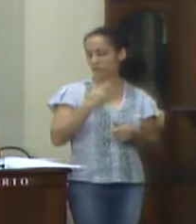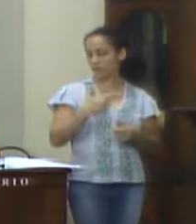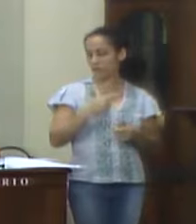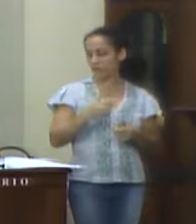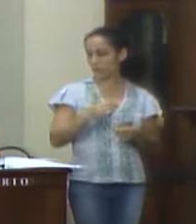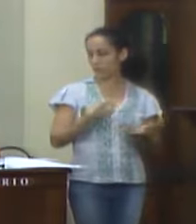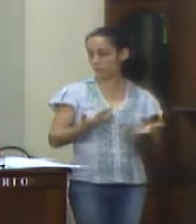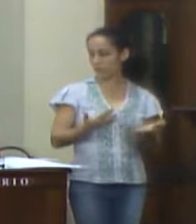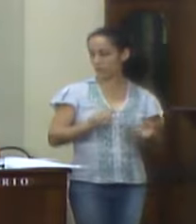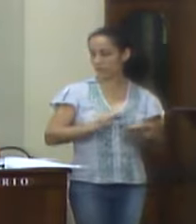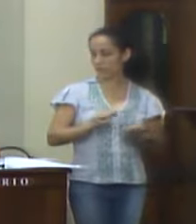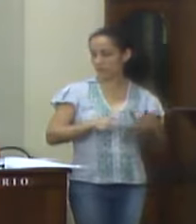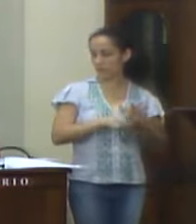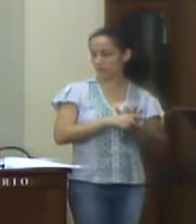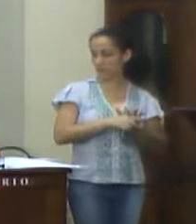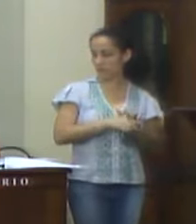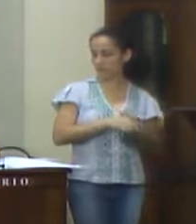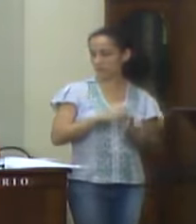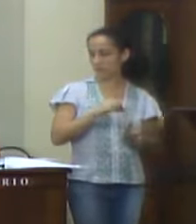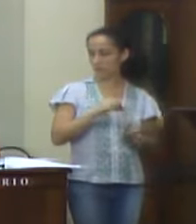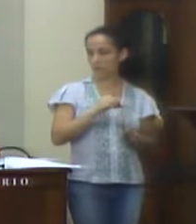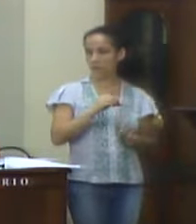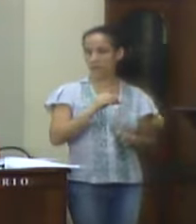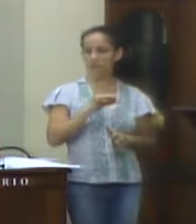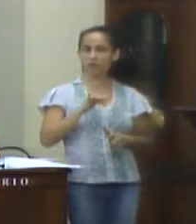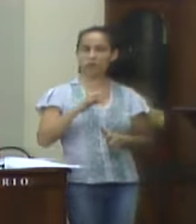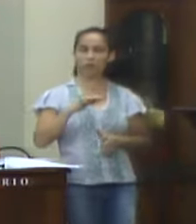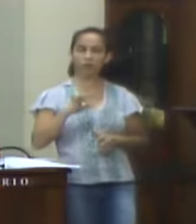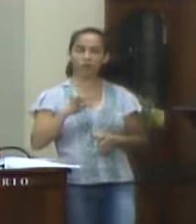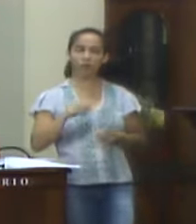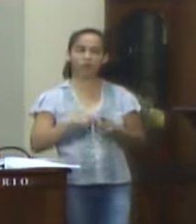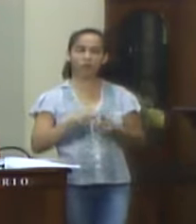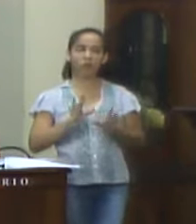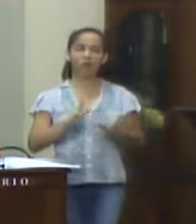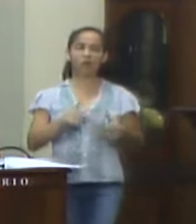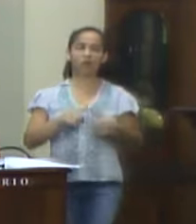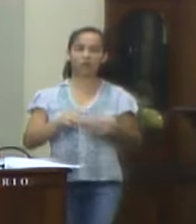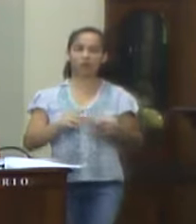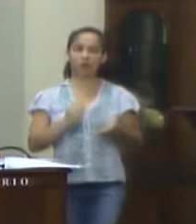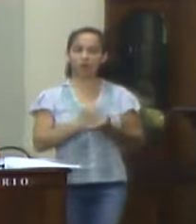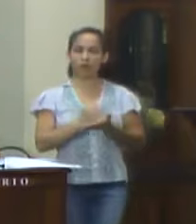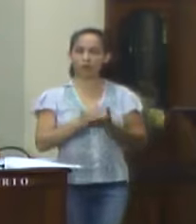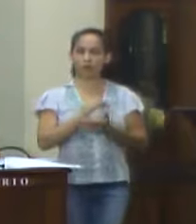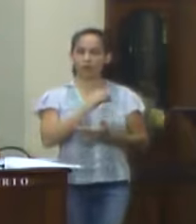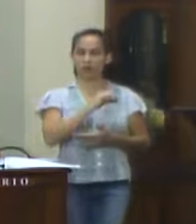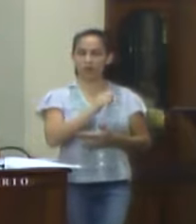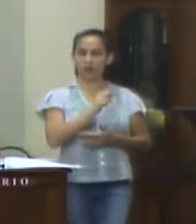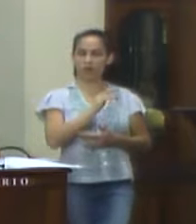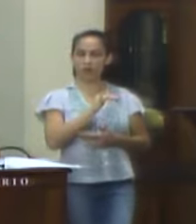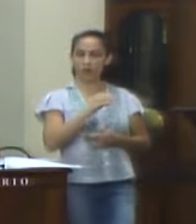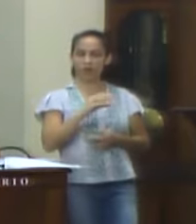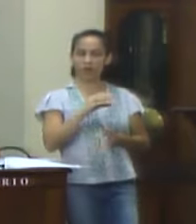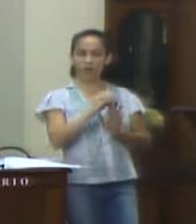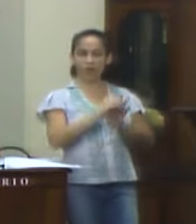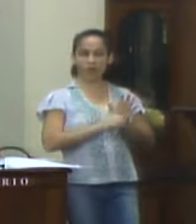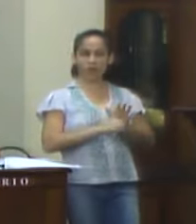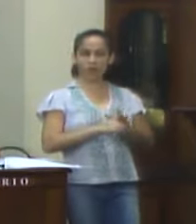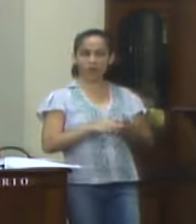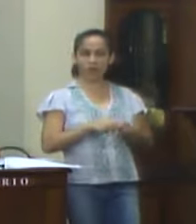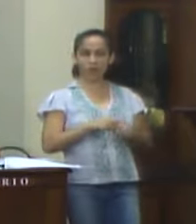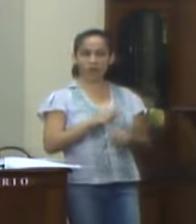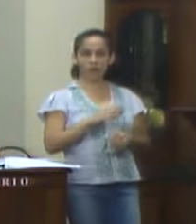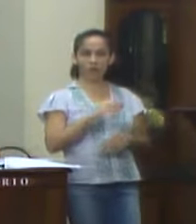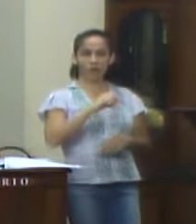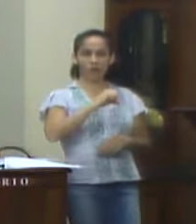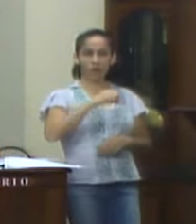no presente projeto da lei de diretrizes orçamentárias, porém está devidamente publicada em Diário Oficial do Município, edição